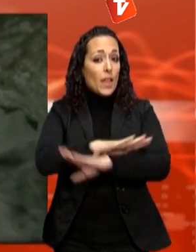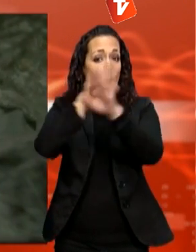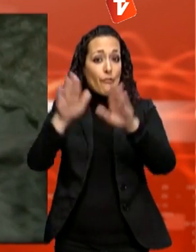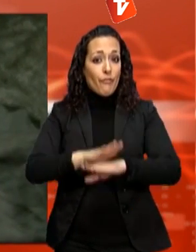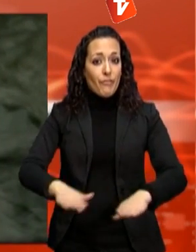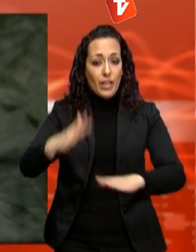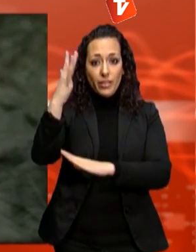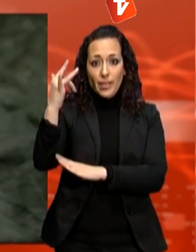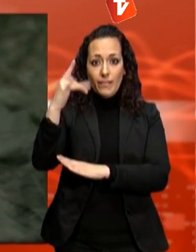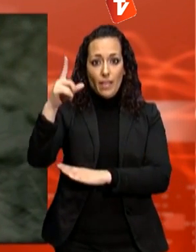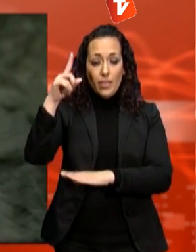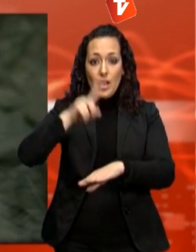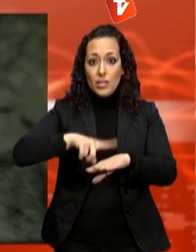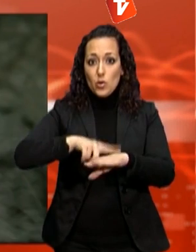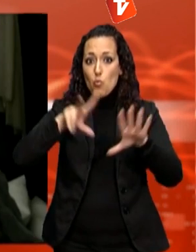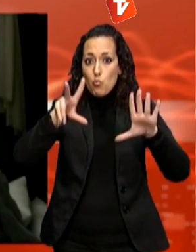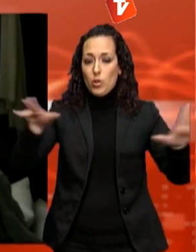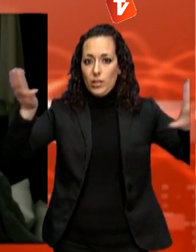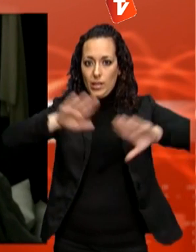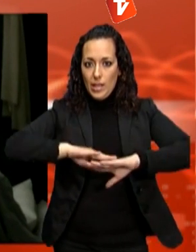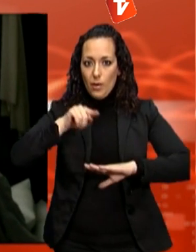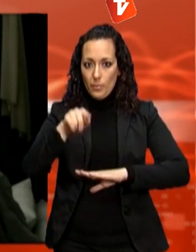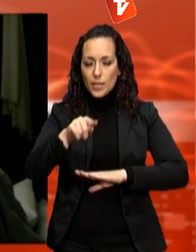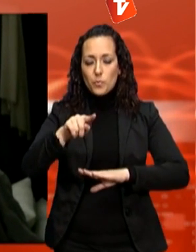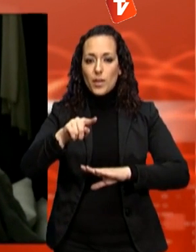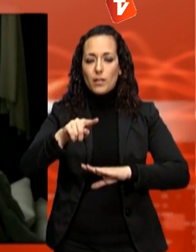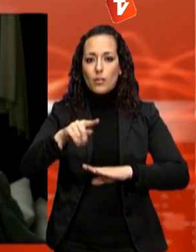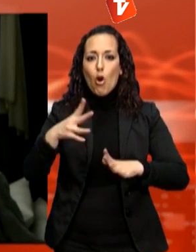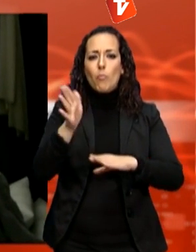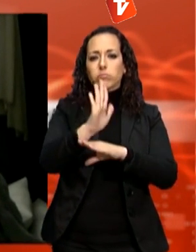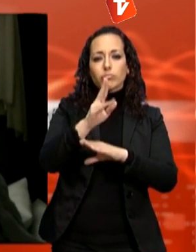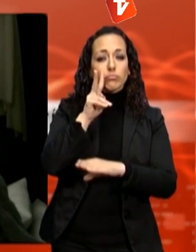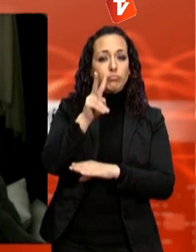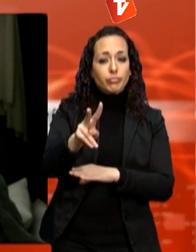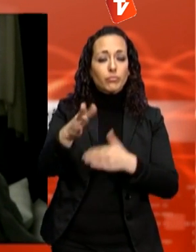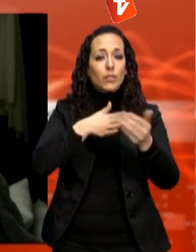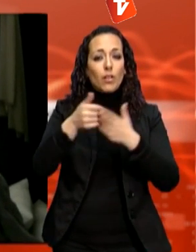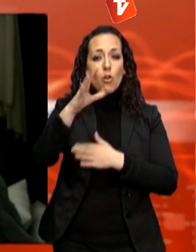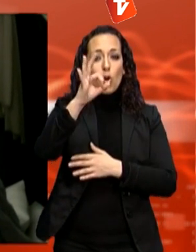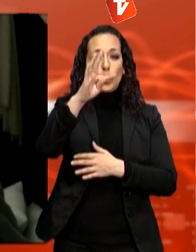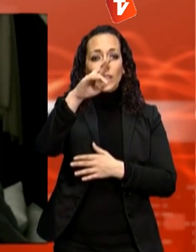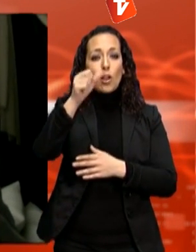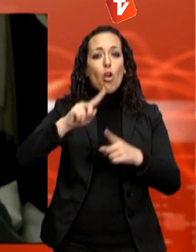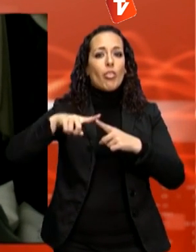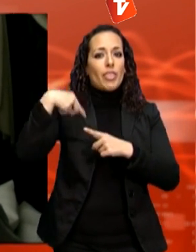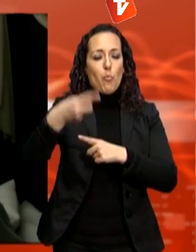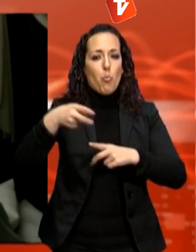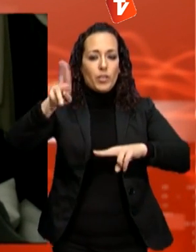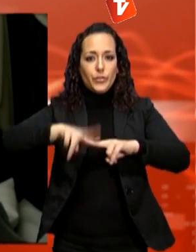les 8 del vespre amb la projecció d'Otelo i, posteriorment, amb una festa a la sala Factoria d'Arts. Ja li han tapat la boca.